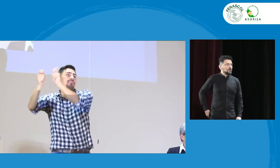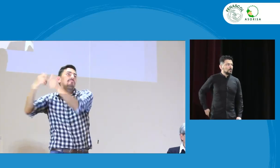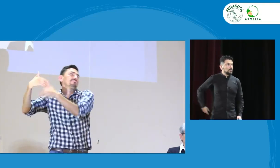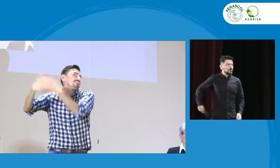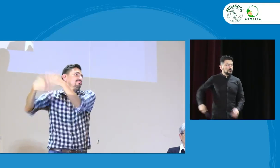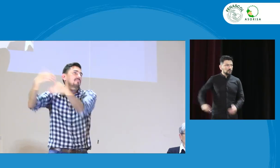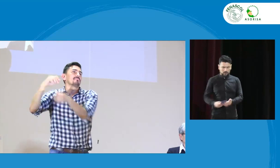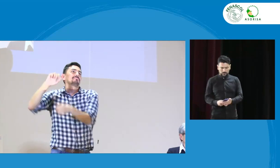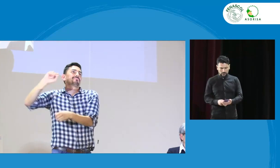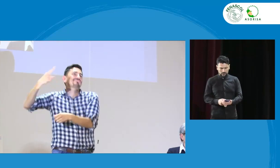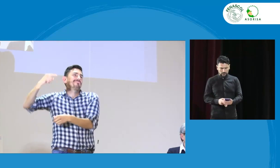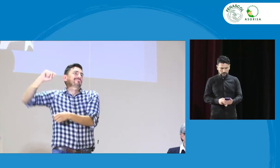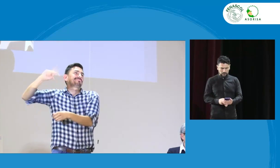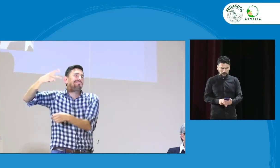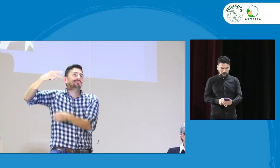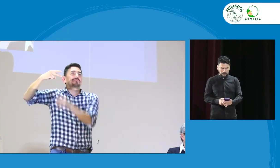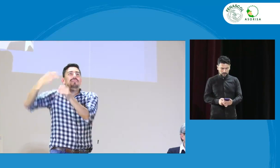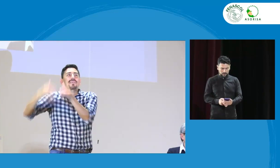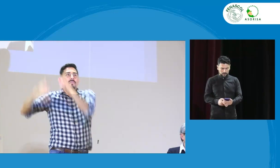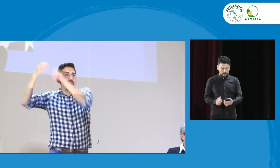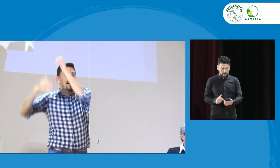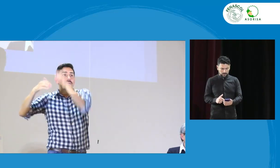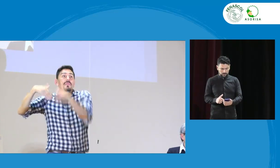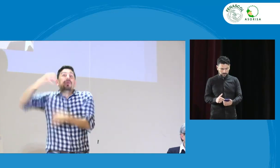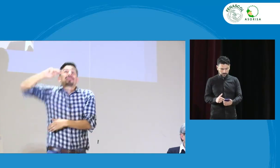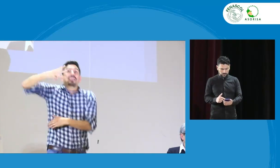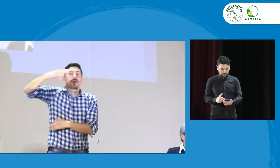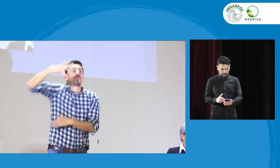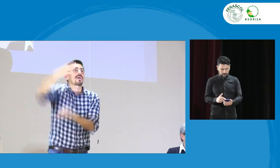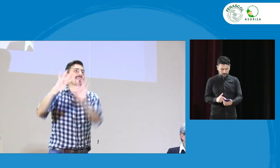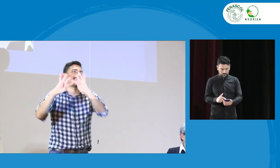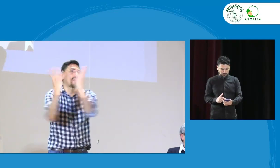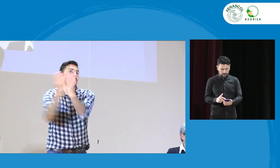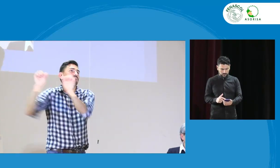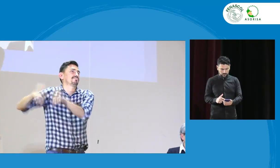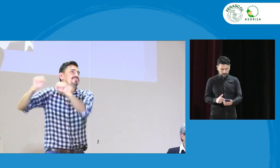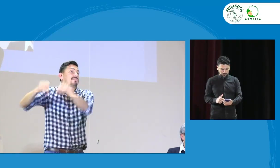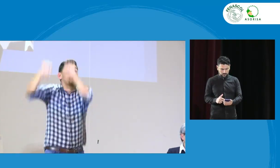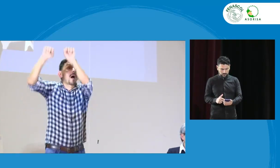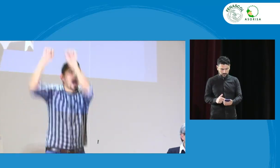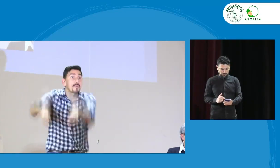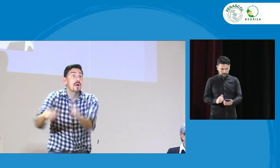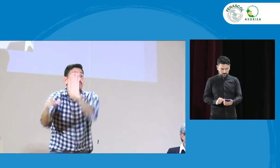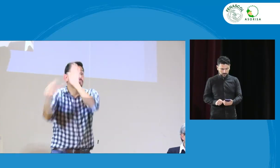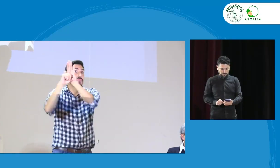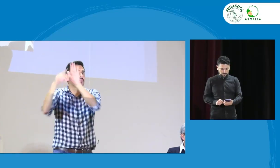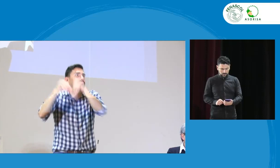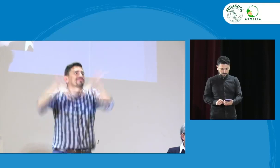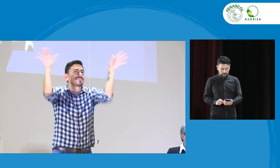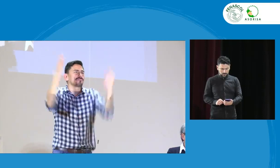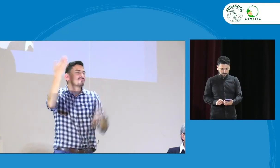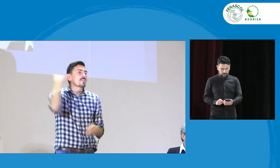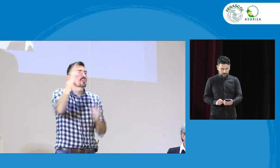el proceso de la ley como tal. En el Congreso está cada uno de los debates hasta